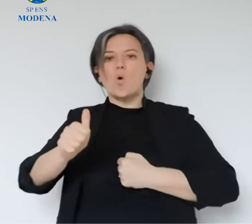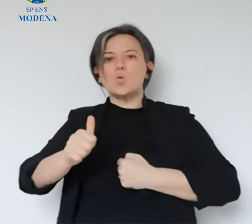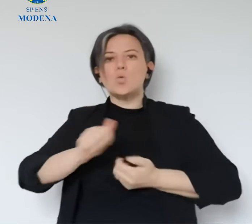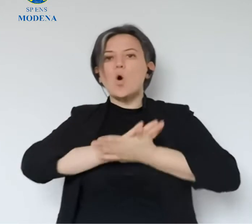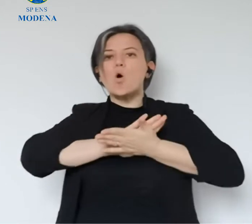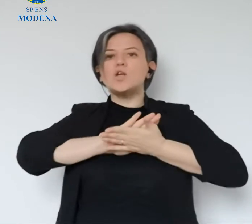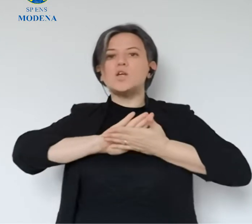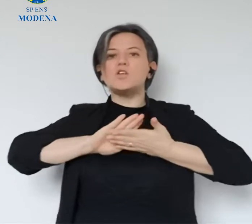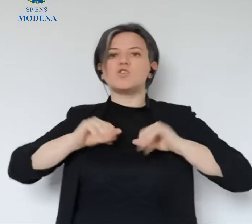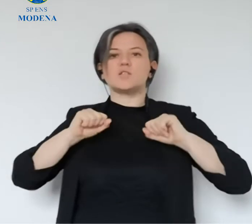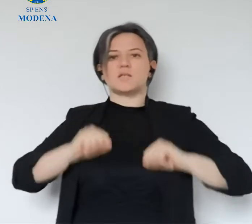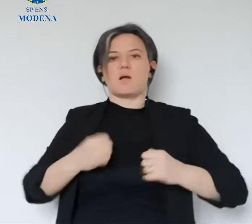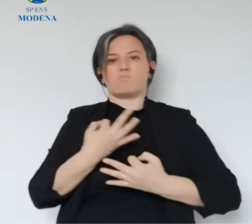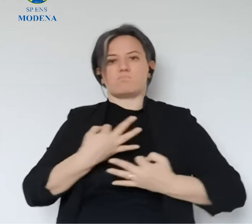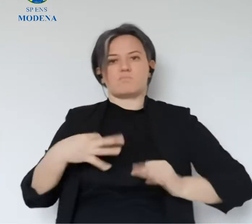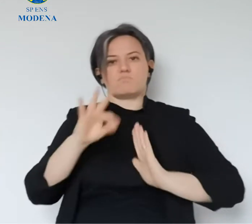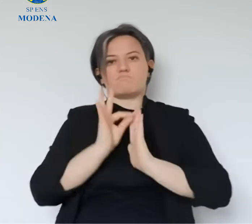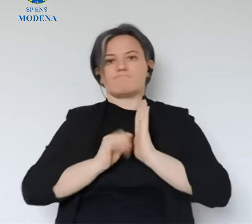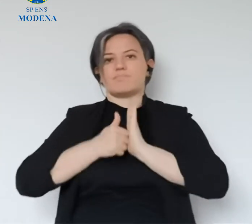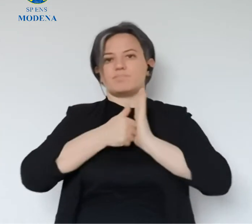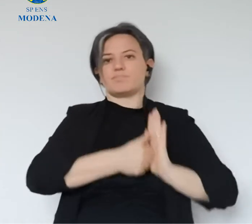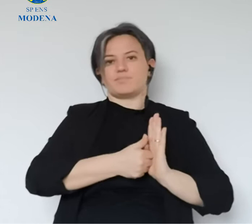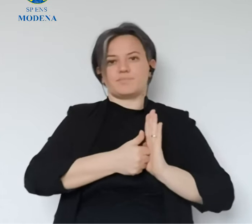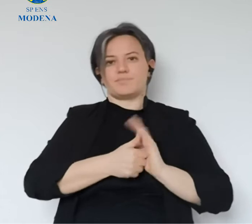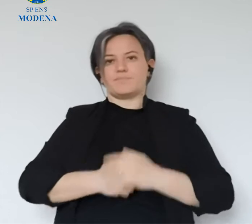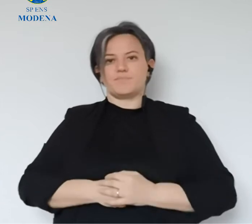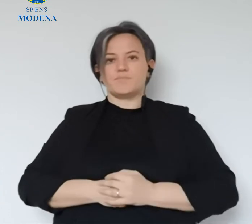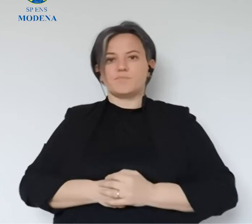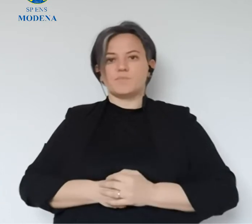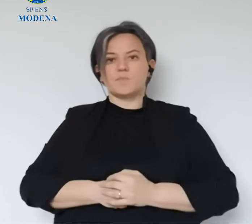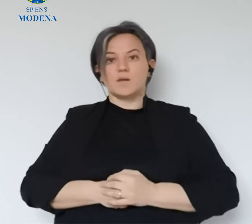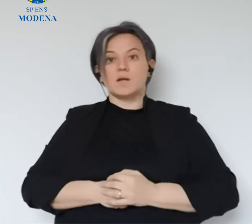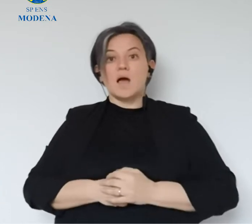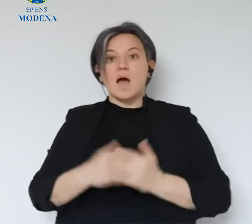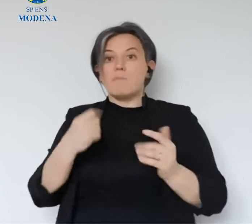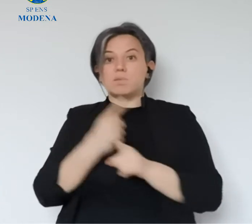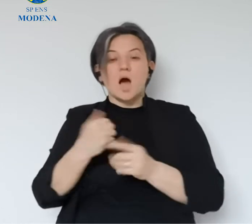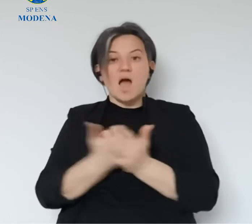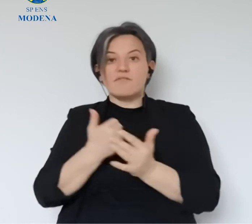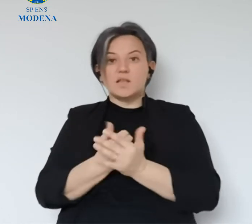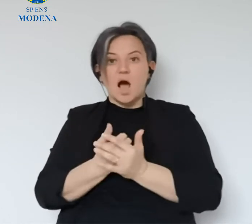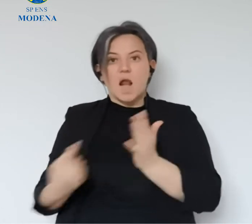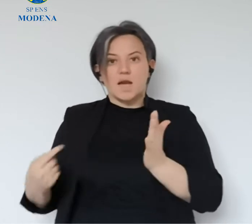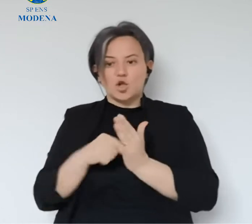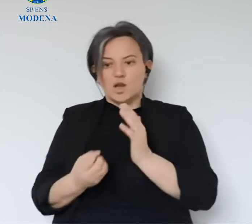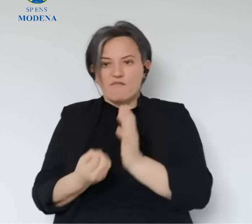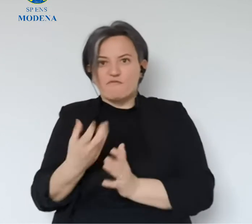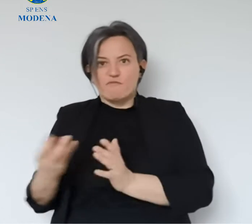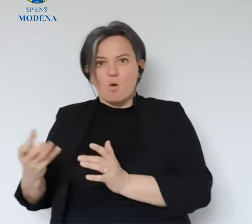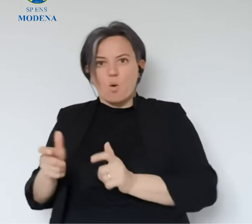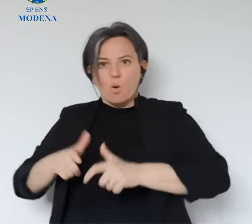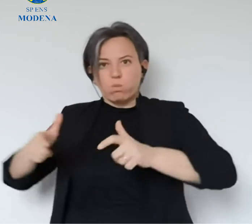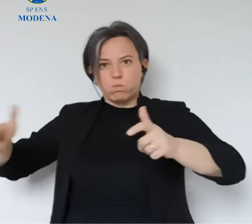mesi in cui il corretto comportamento igienico sanitario sarà fondamentale per perseguire l'obiettivo di non,